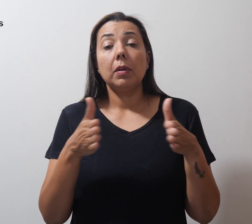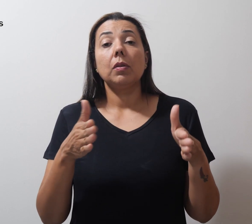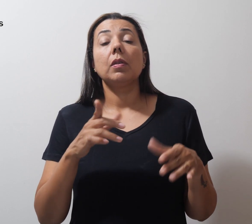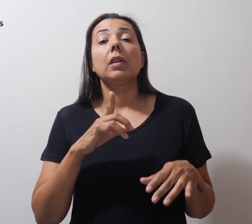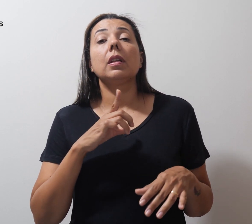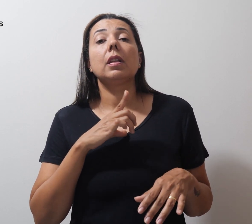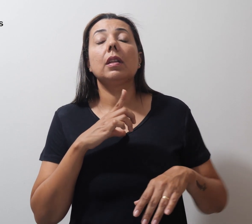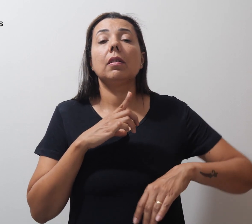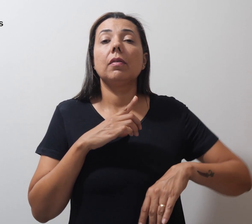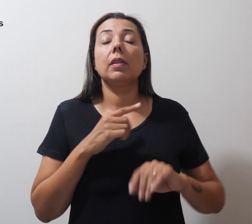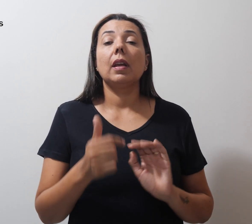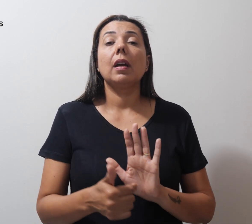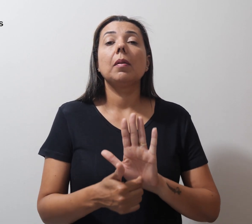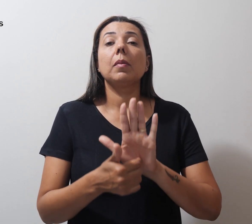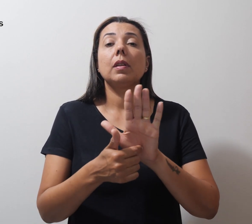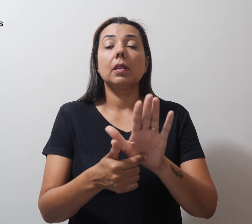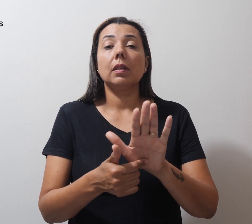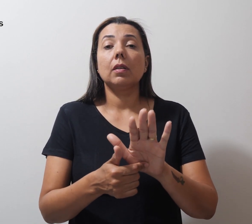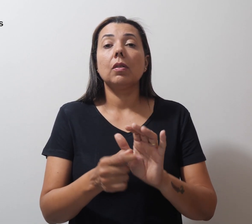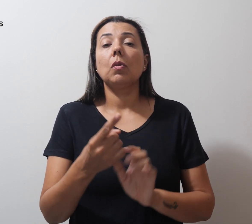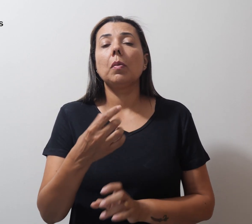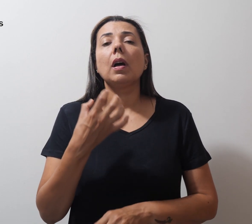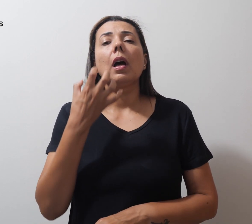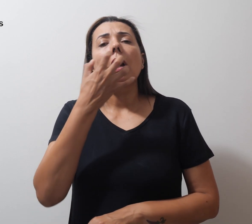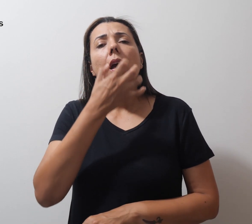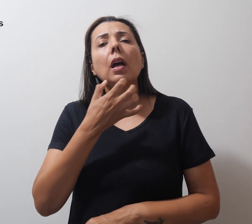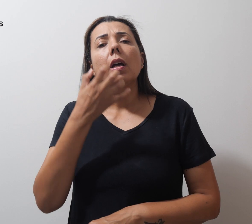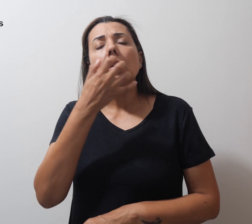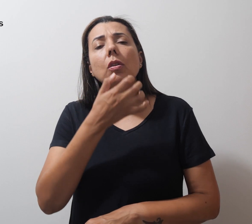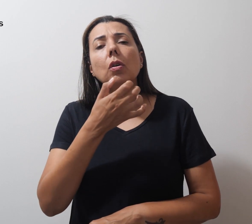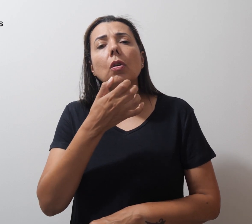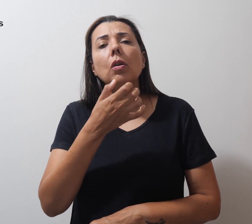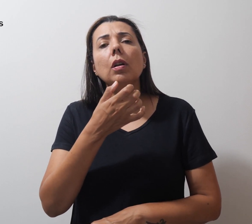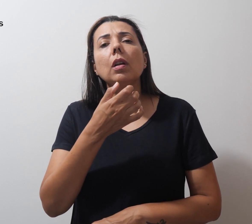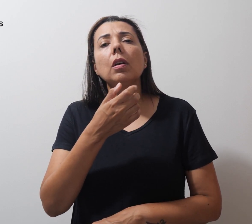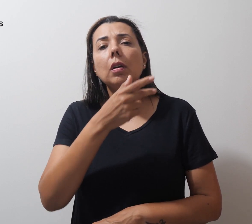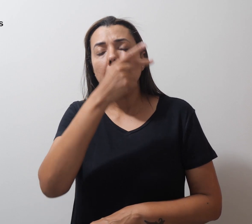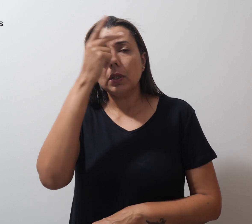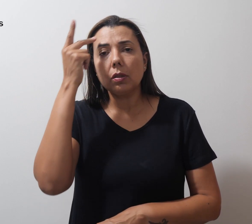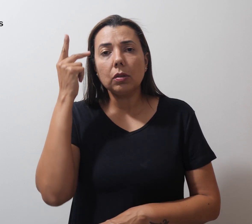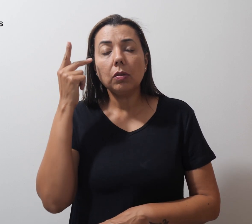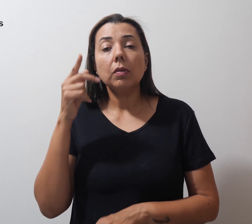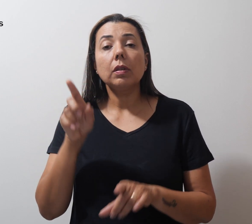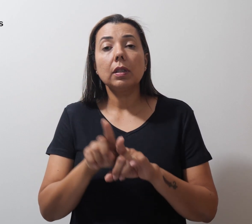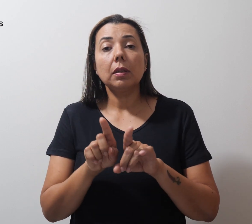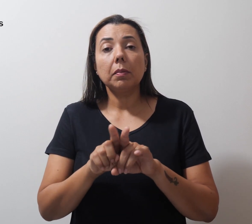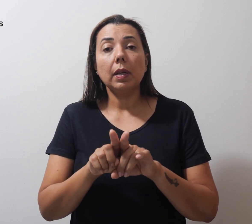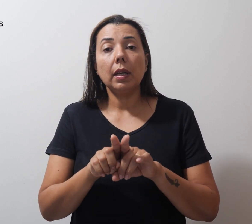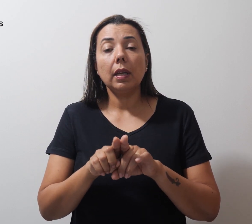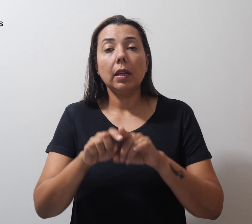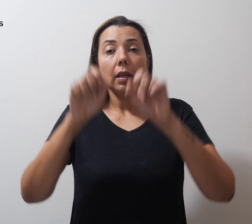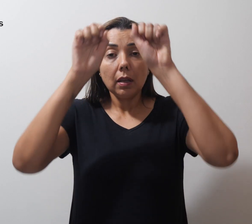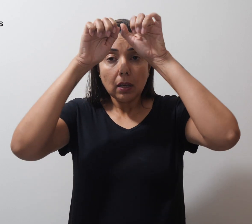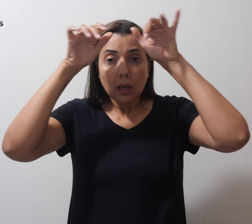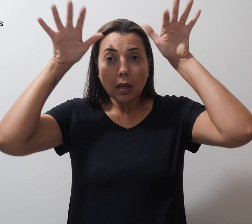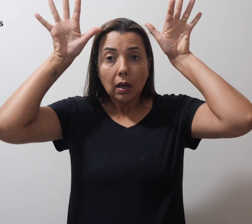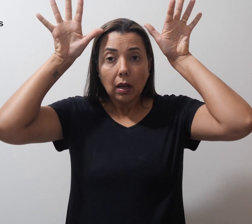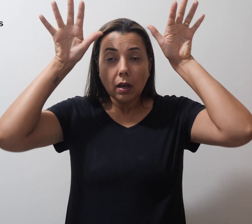a apresentação de uma cantora com diagnóstico de tia e contou também com falas de